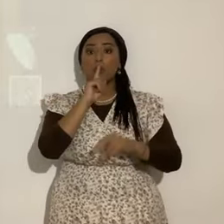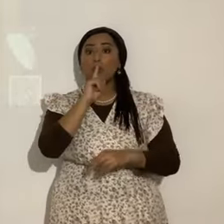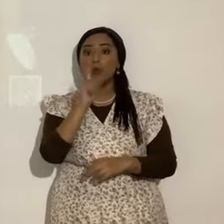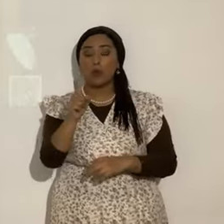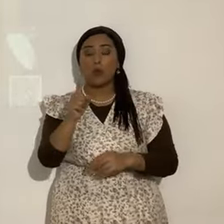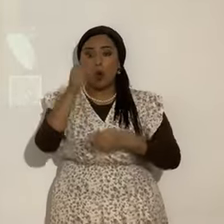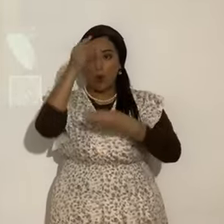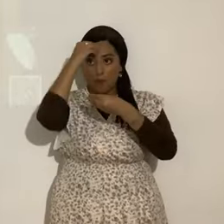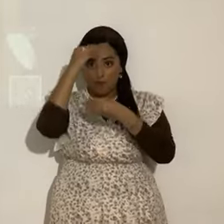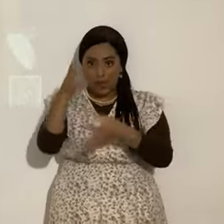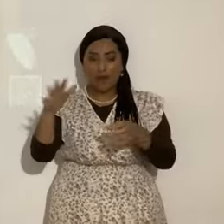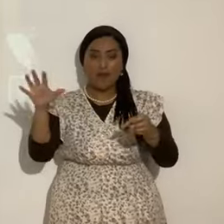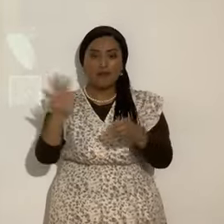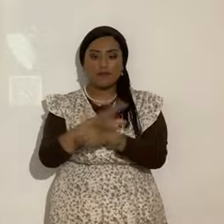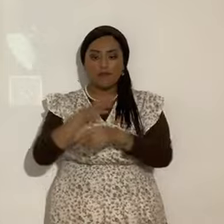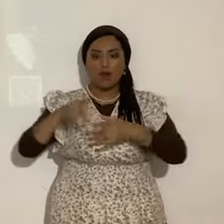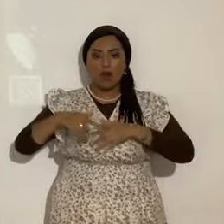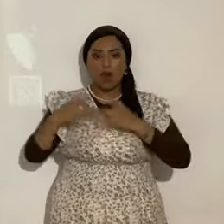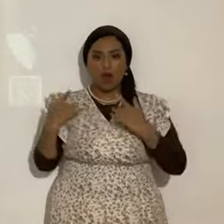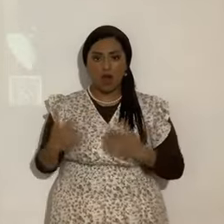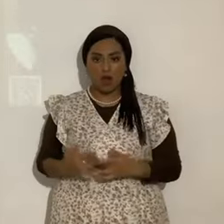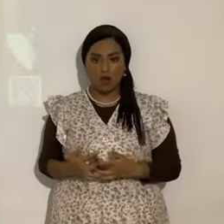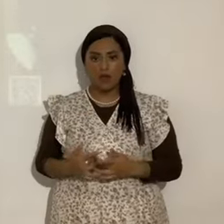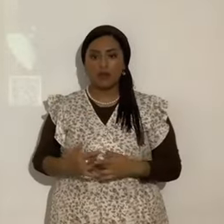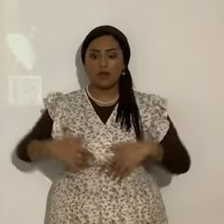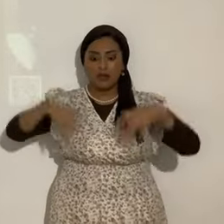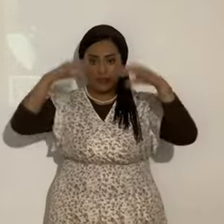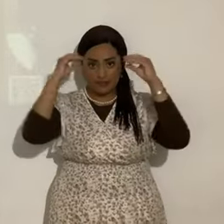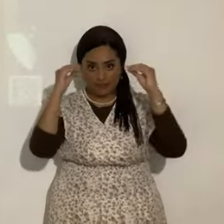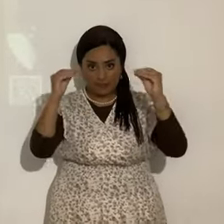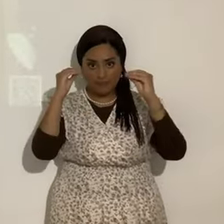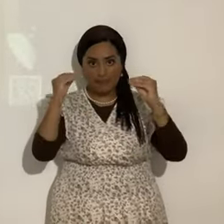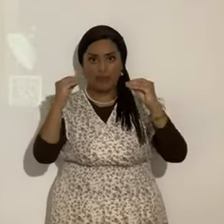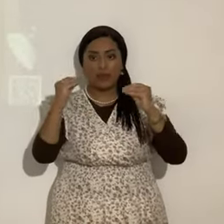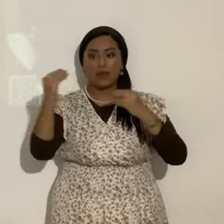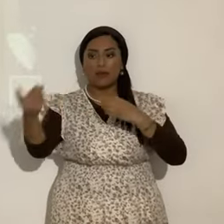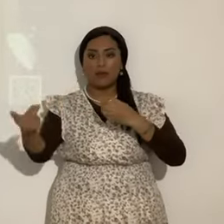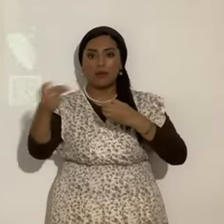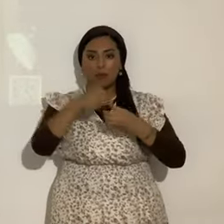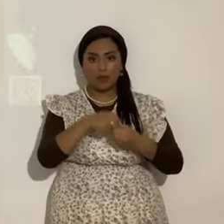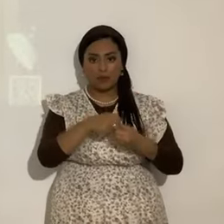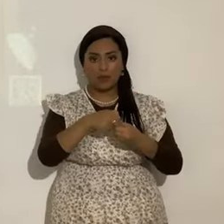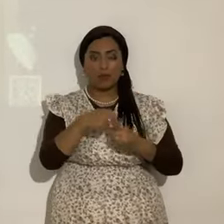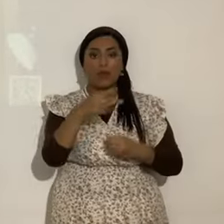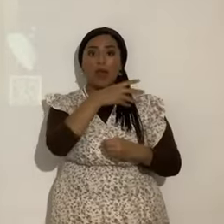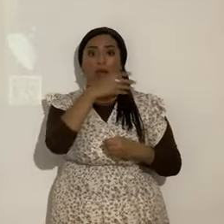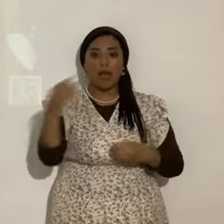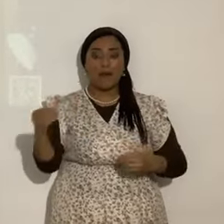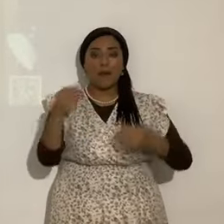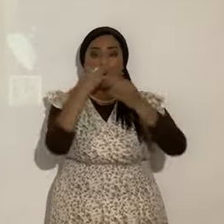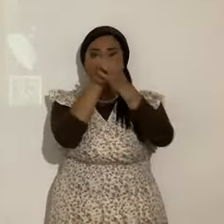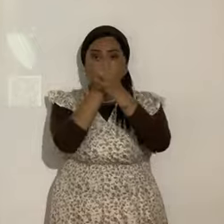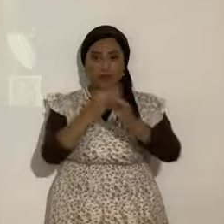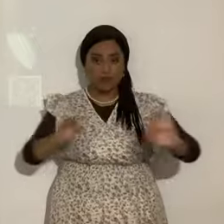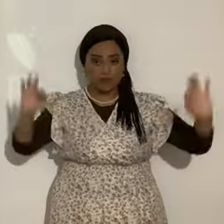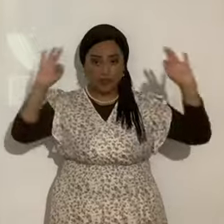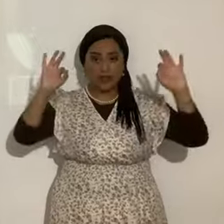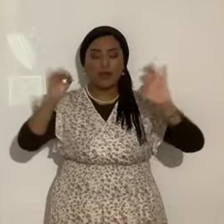aquella forma de doctrina a la cual fuisteis entregados. Y libertados del pecado